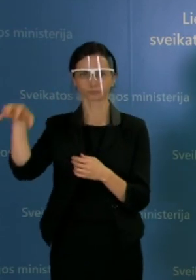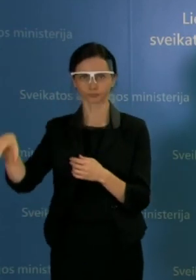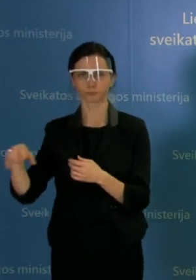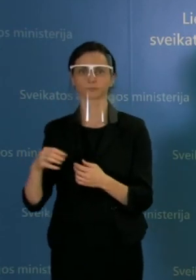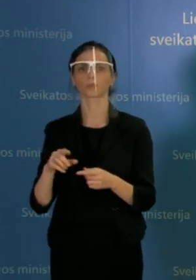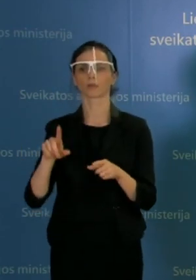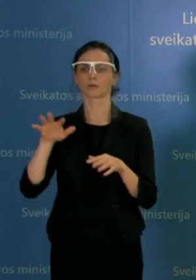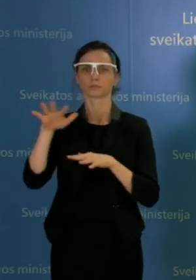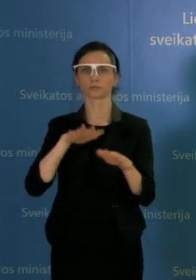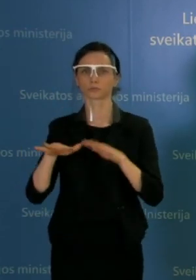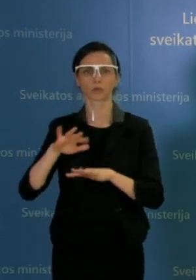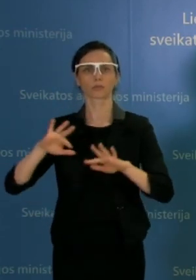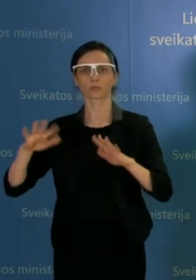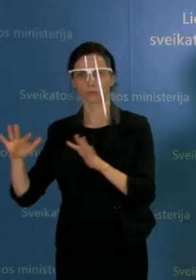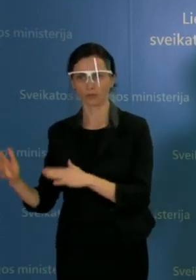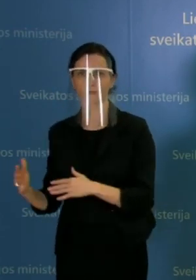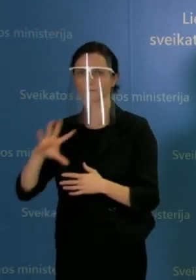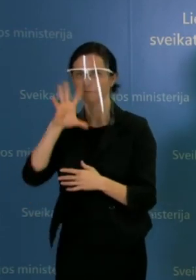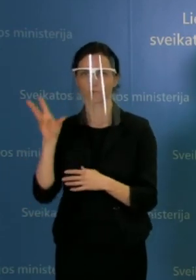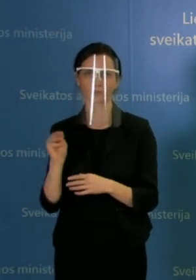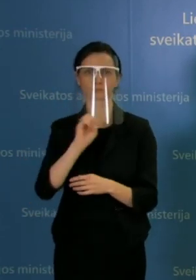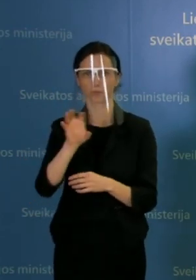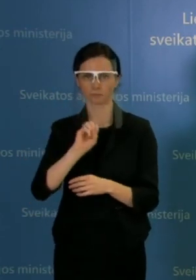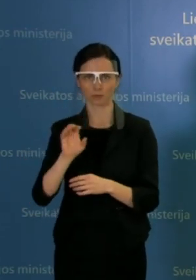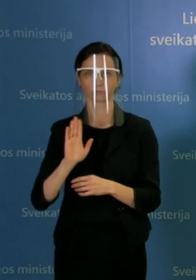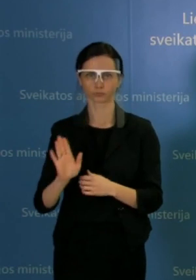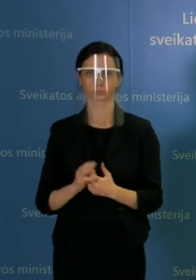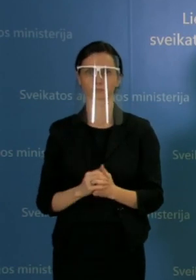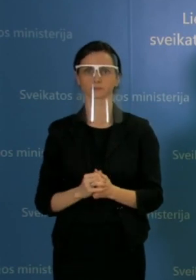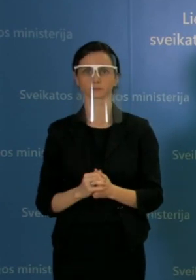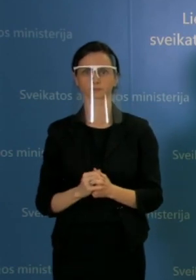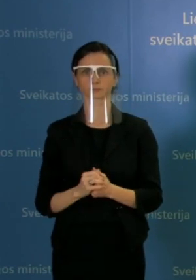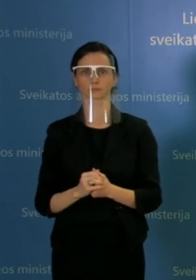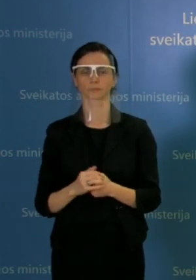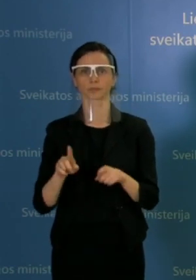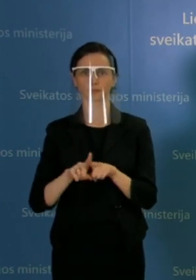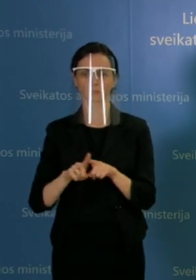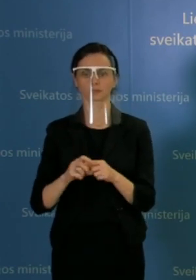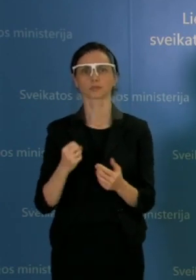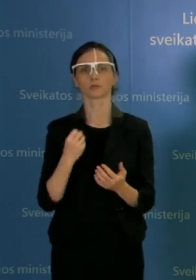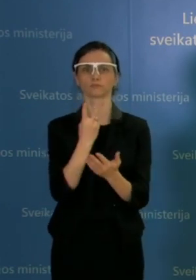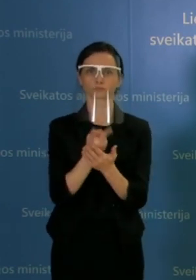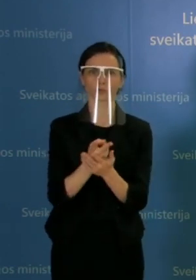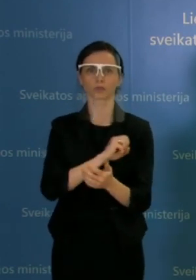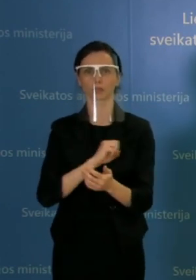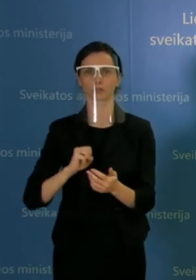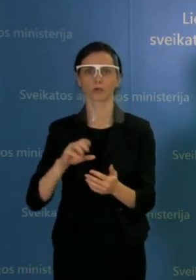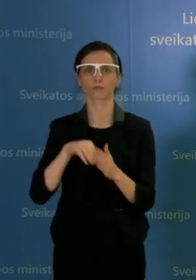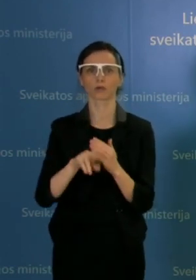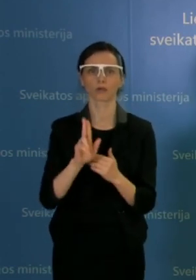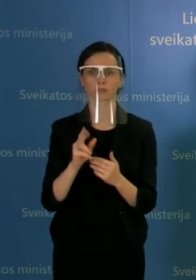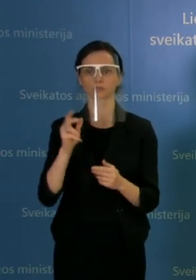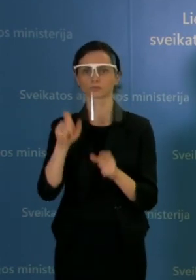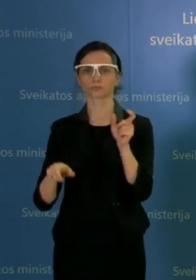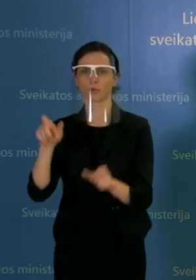kaip viskas atrodo, kaip sekasi gydytojams, kaip sekasi pacientams, gal kažkokiu